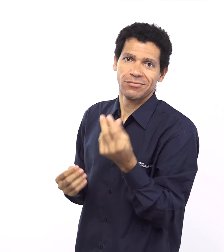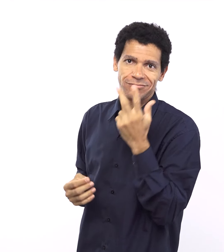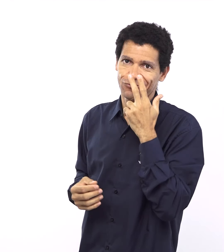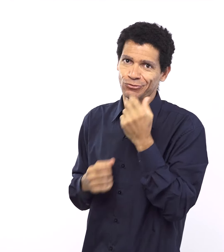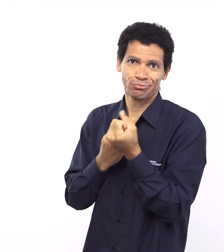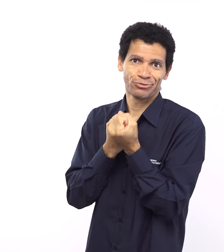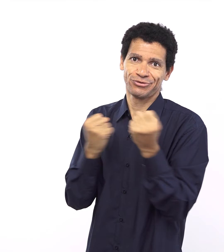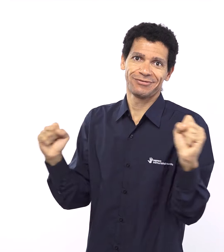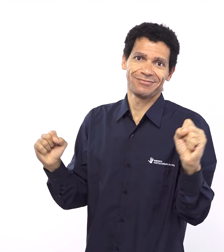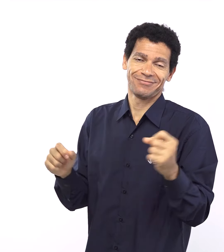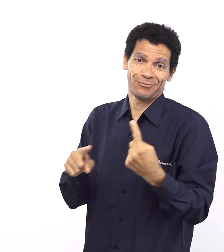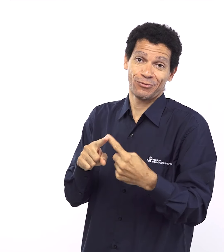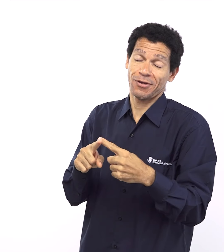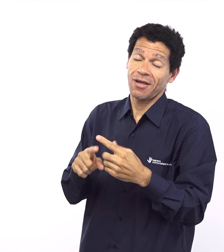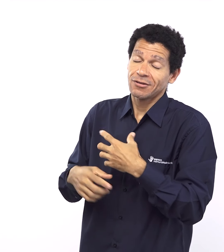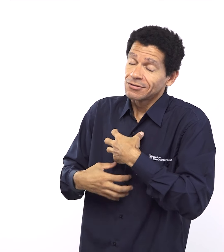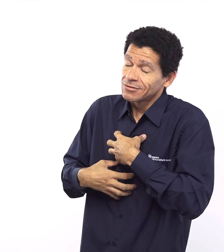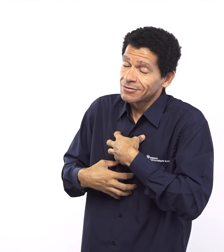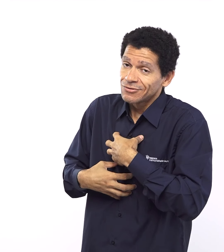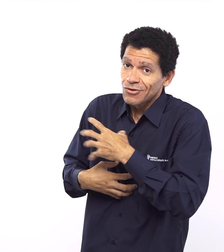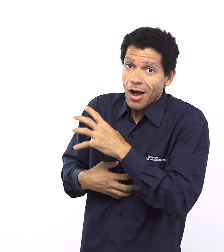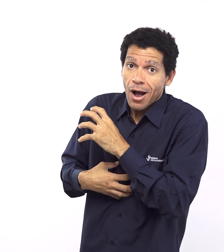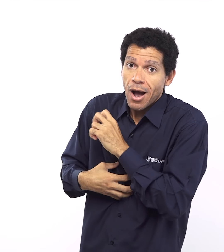colar o povo quebrou essa aliança mas Deus se manteve fiel a ela